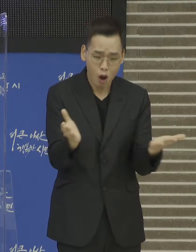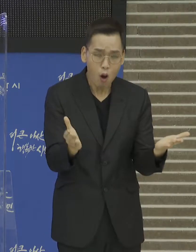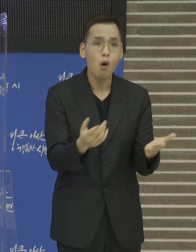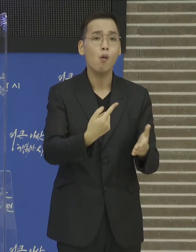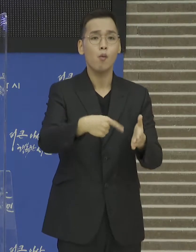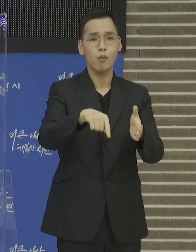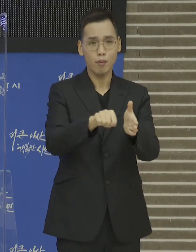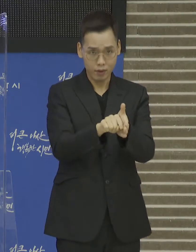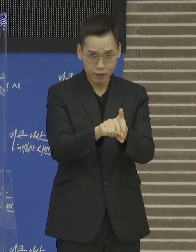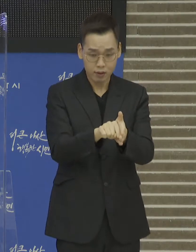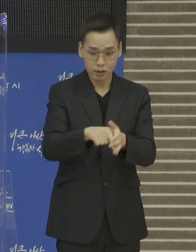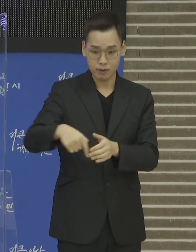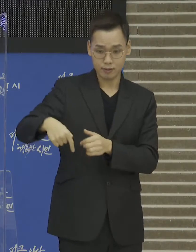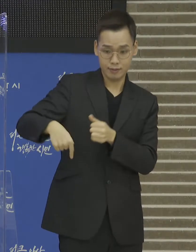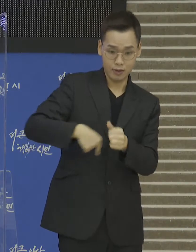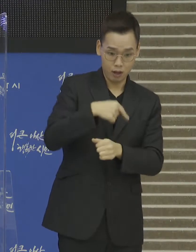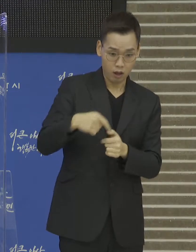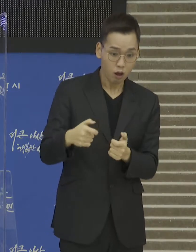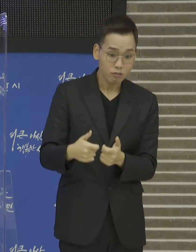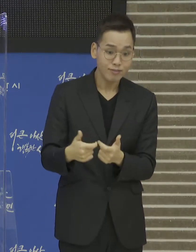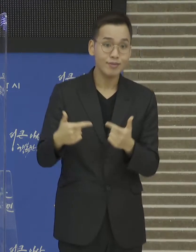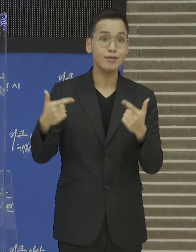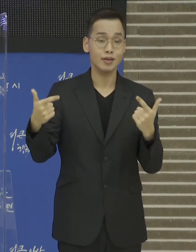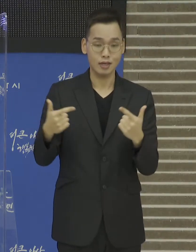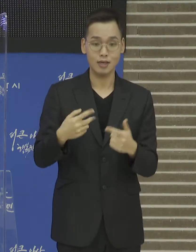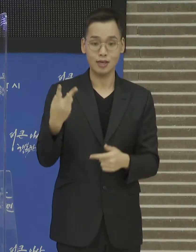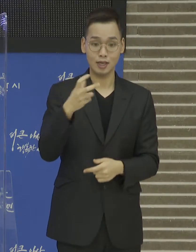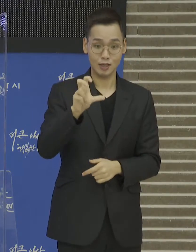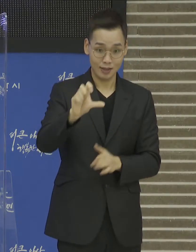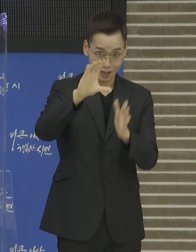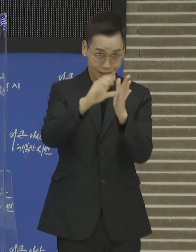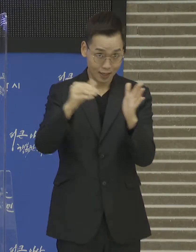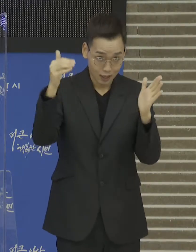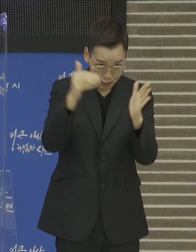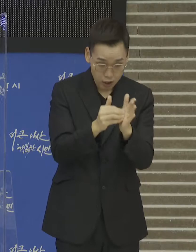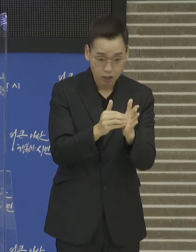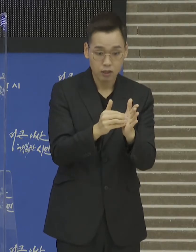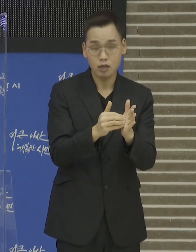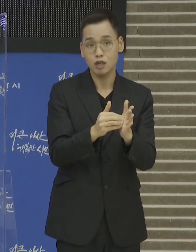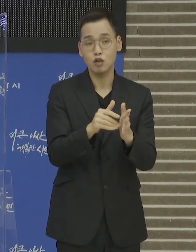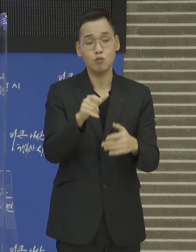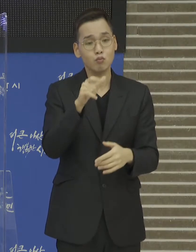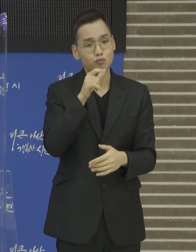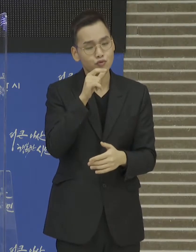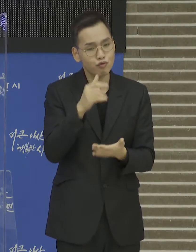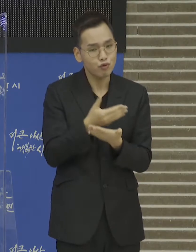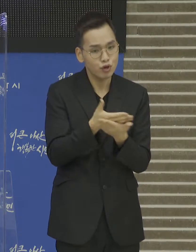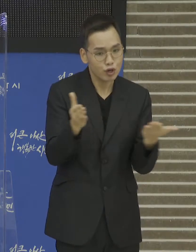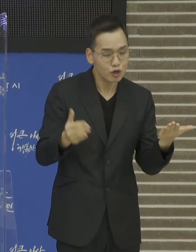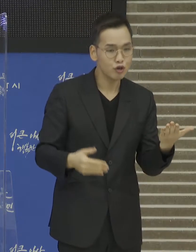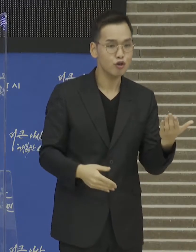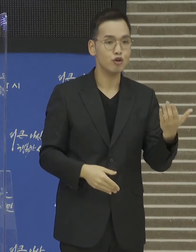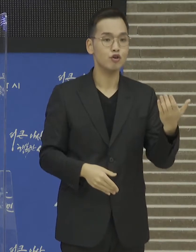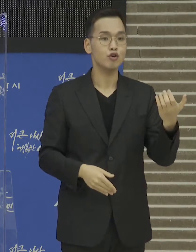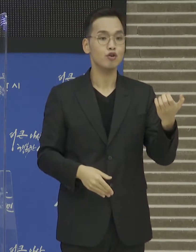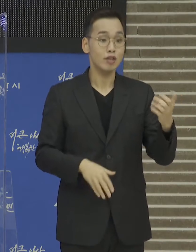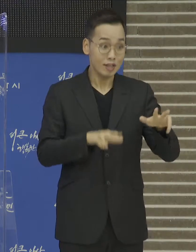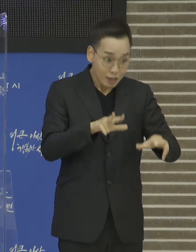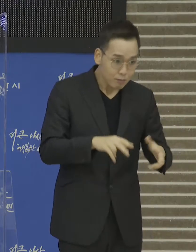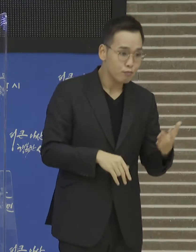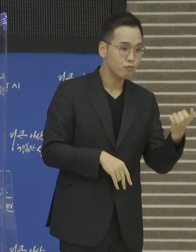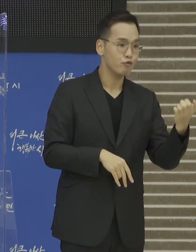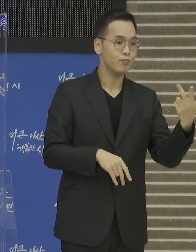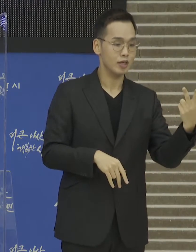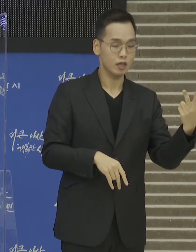및 환경 인프라 확충으로 2025년까지 상수도 보급률은 97.6%에서